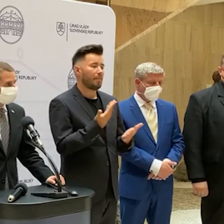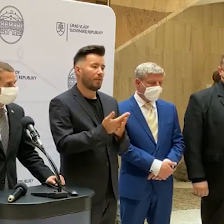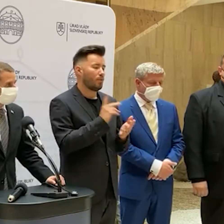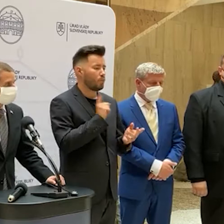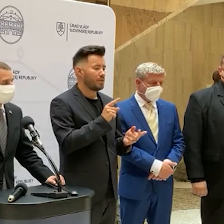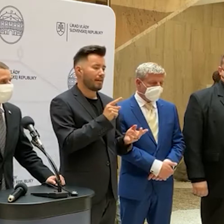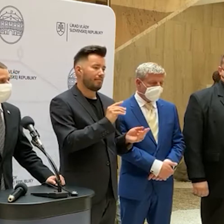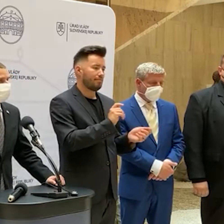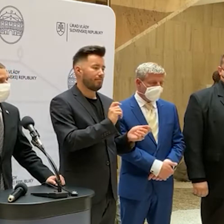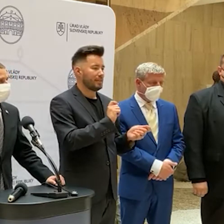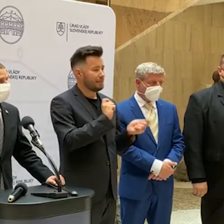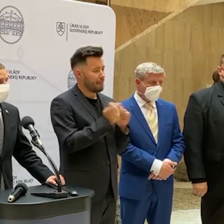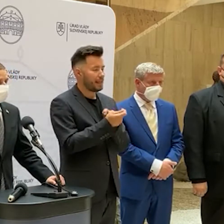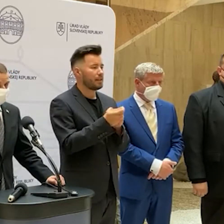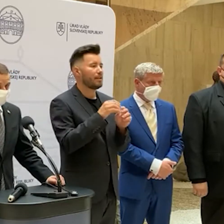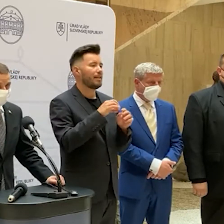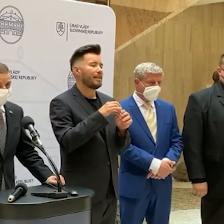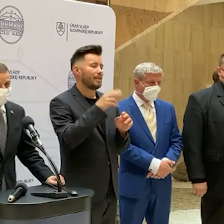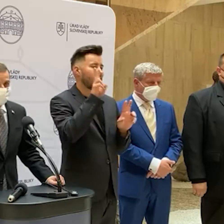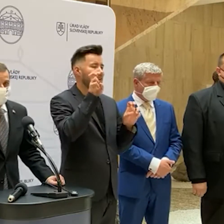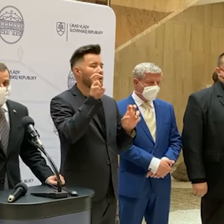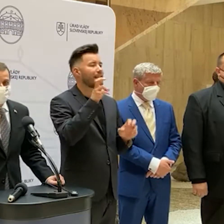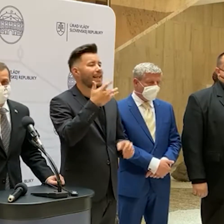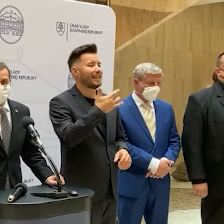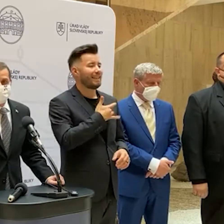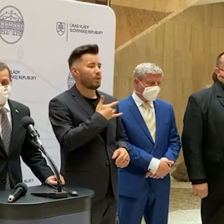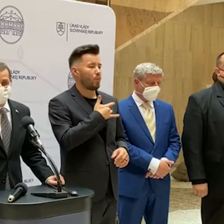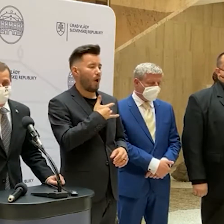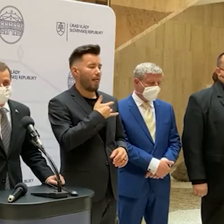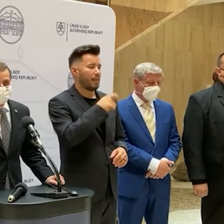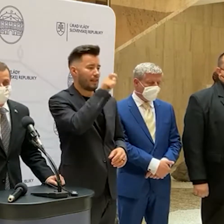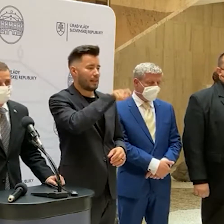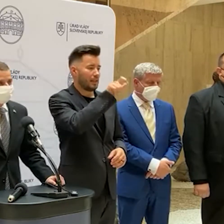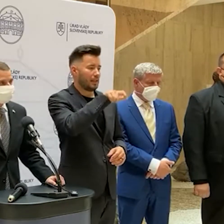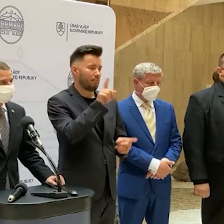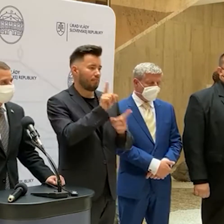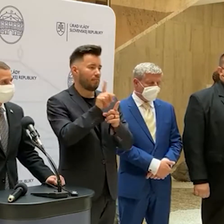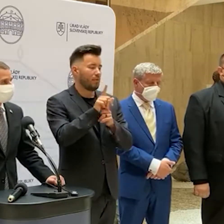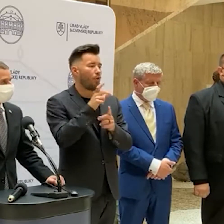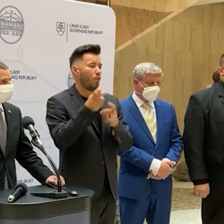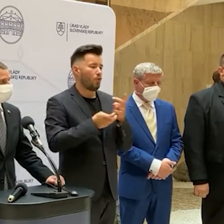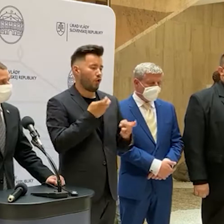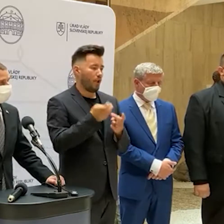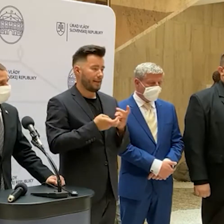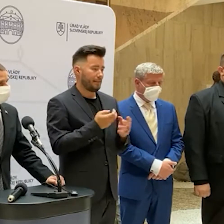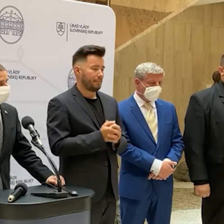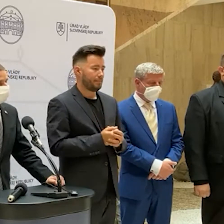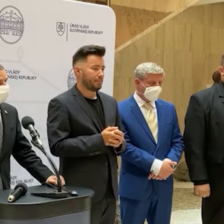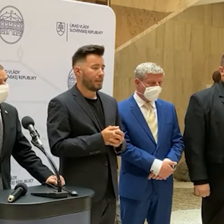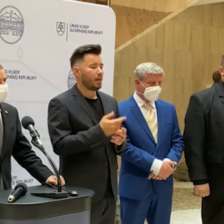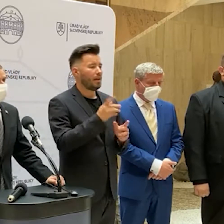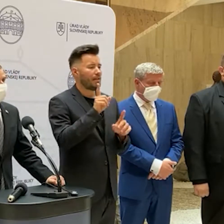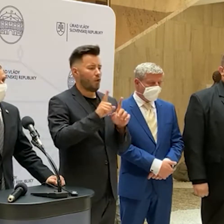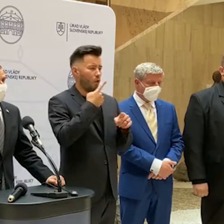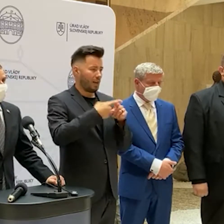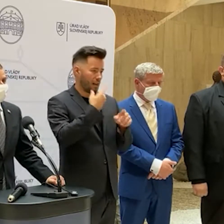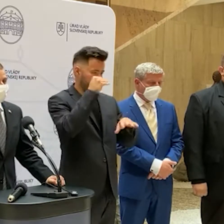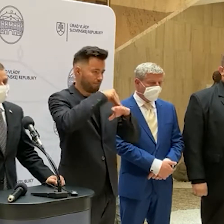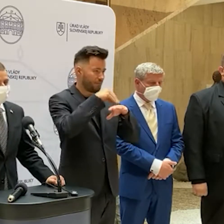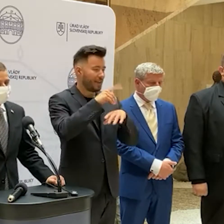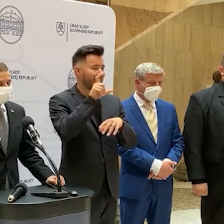tzv. individuálneho princípu, kontroly. A tento je postavený, ako sme už niekoľkokrát avizovali za posledné dva týždne,